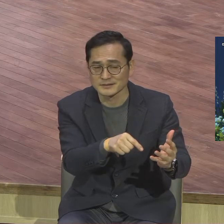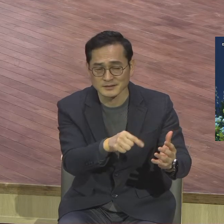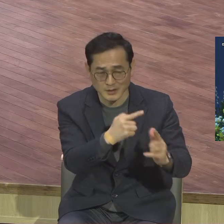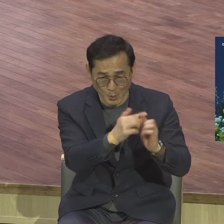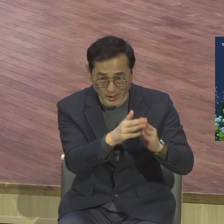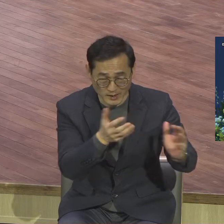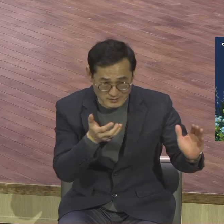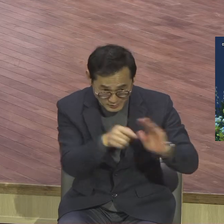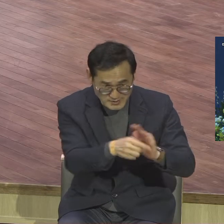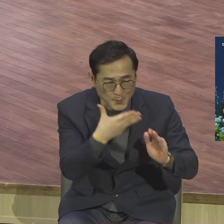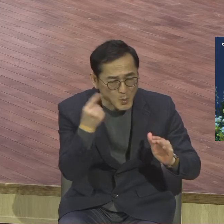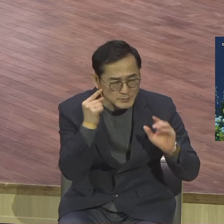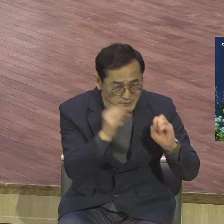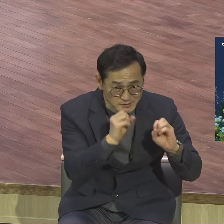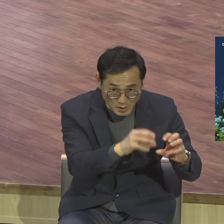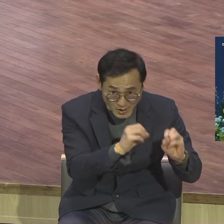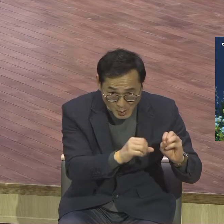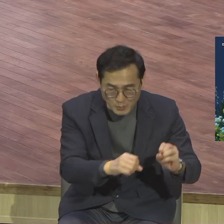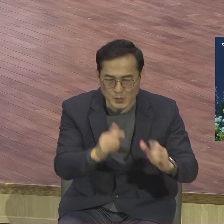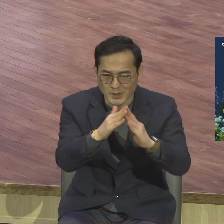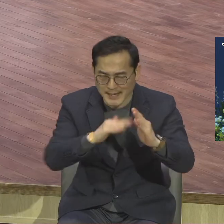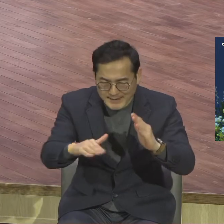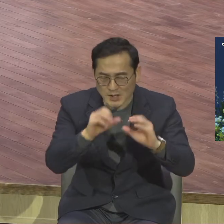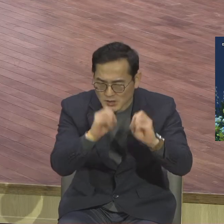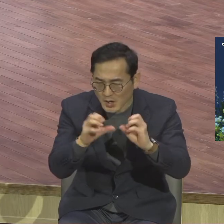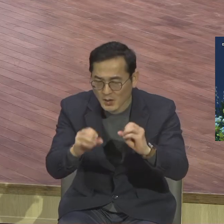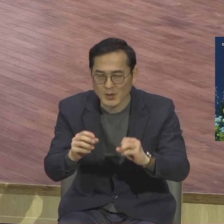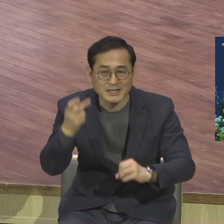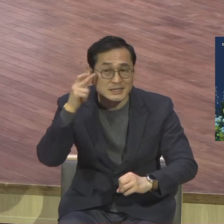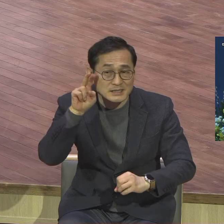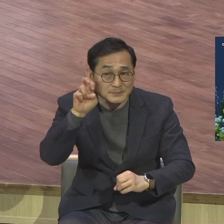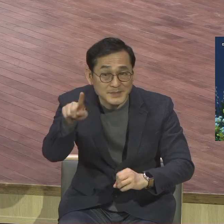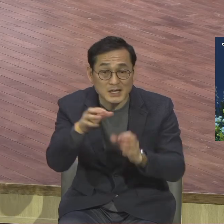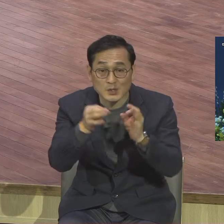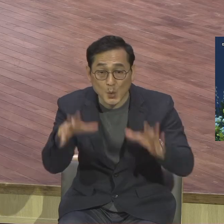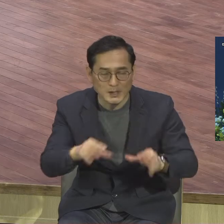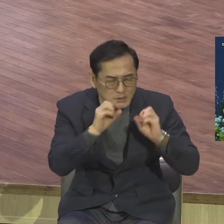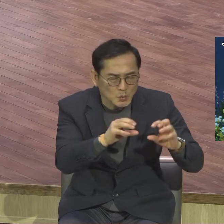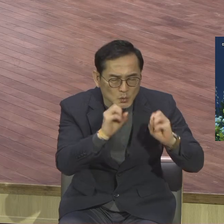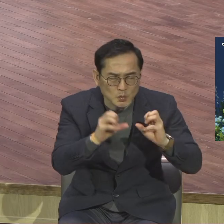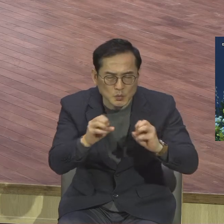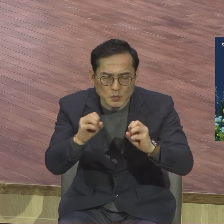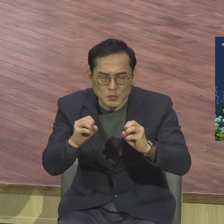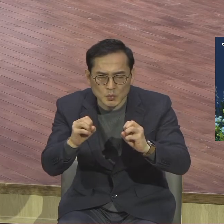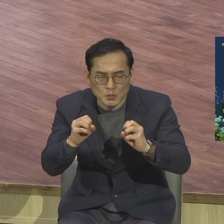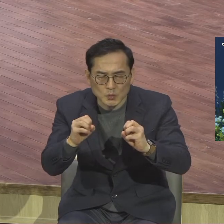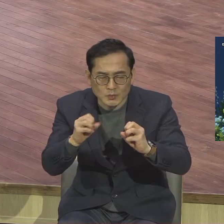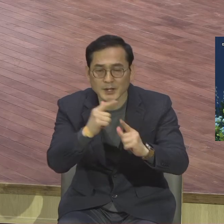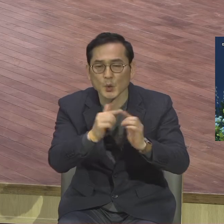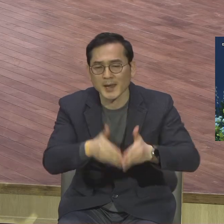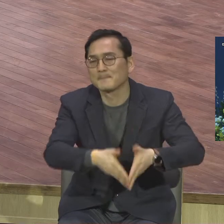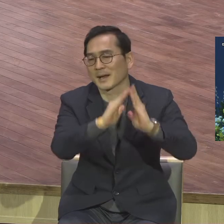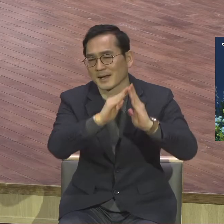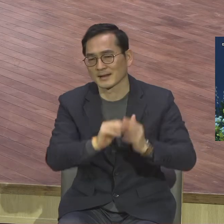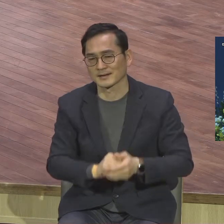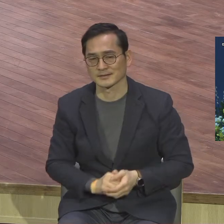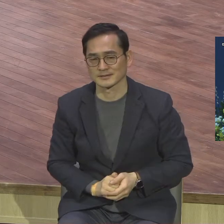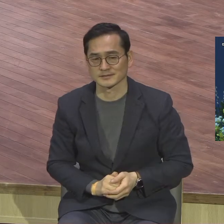가정가정의 보금을 증가하면서 3중한 전투 캠프를 해서 세운 것이 대사님과 교회입니다 바울은